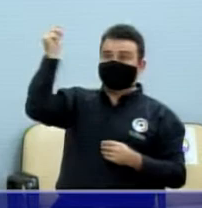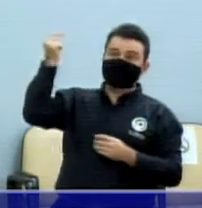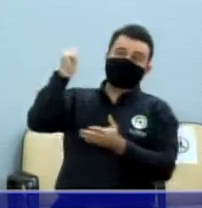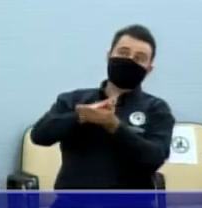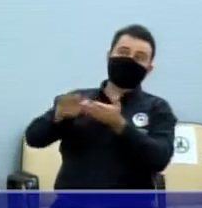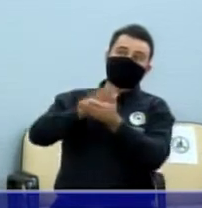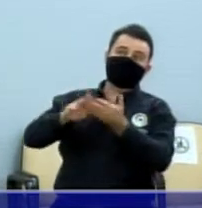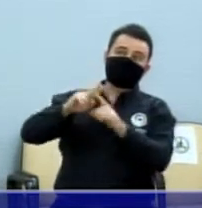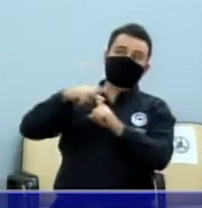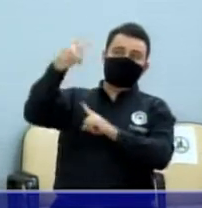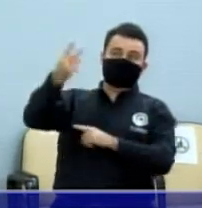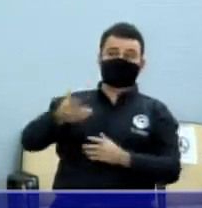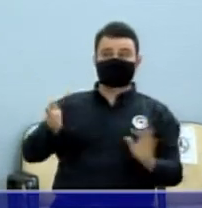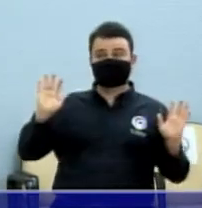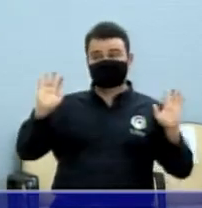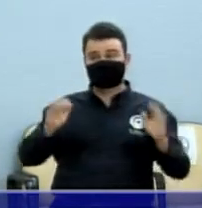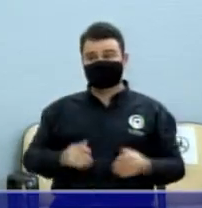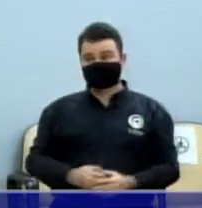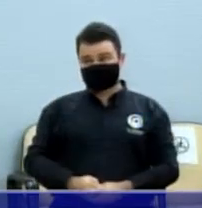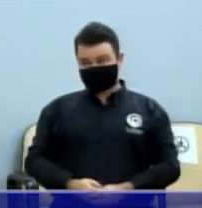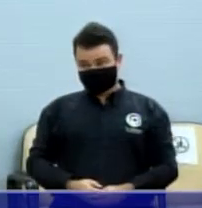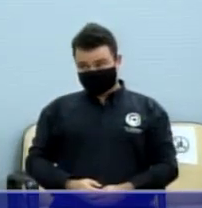Agora eu pergunto para vocês, senhores,